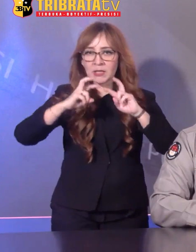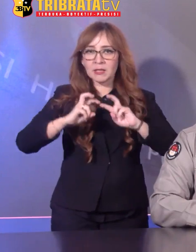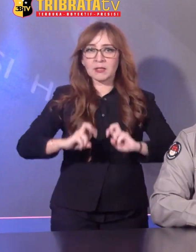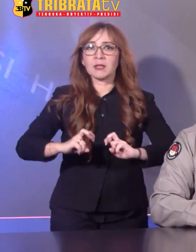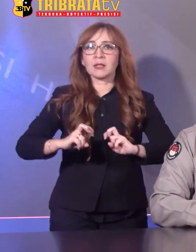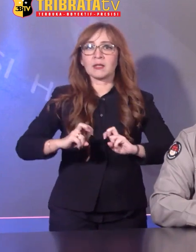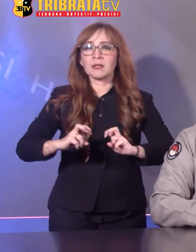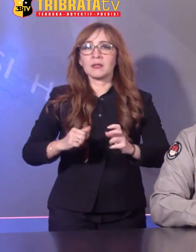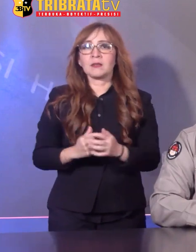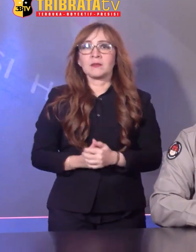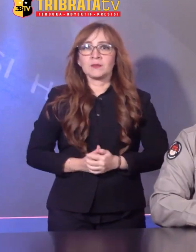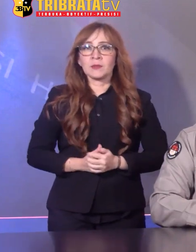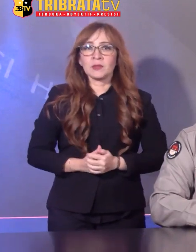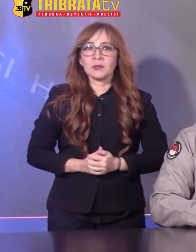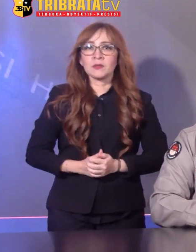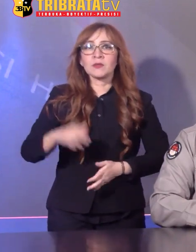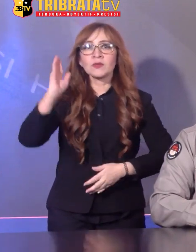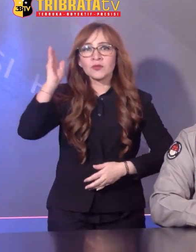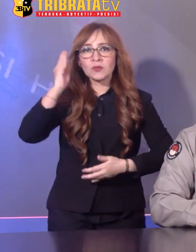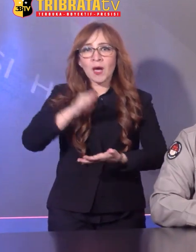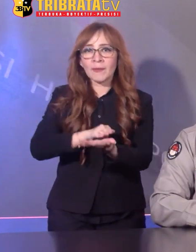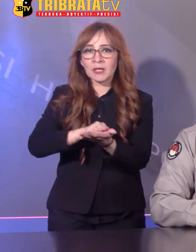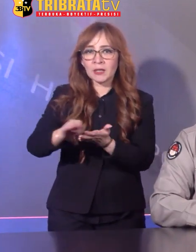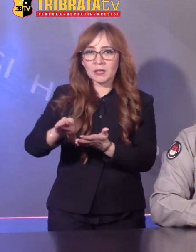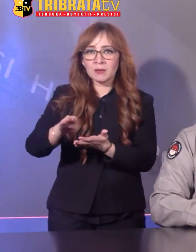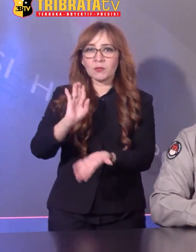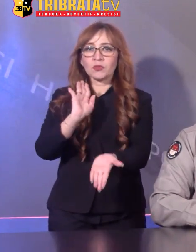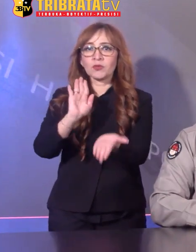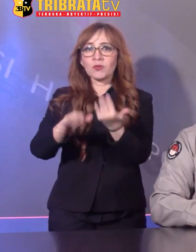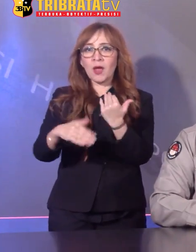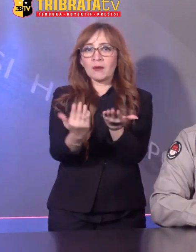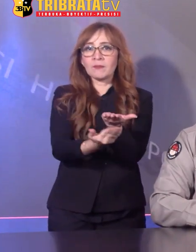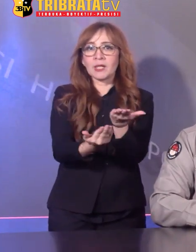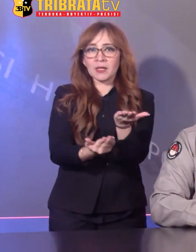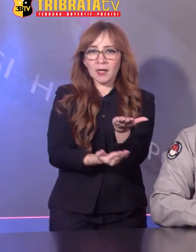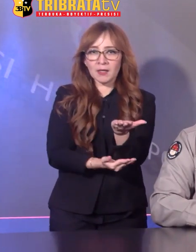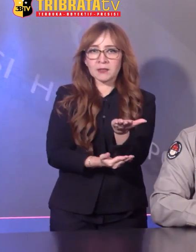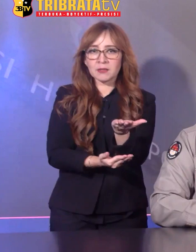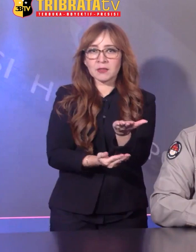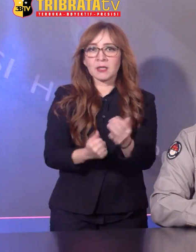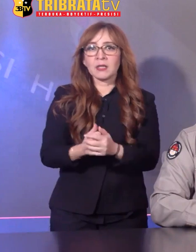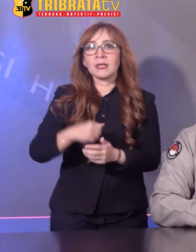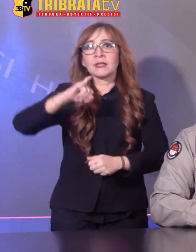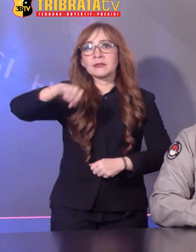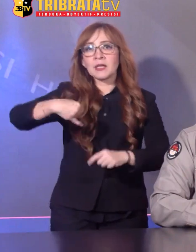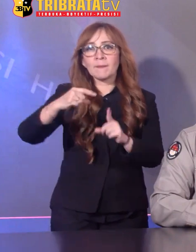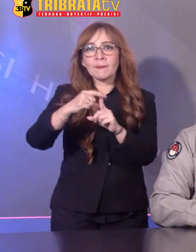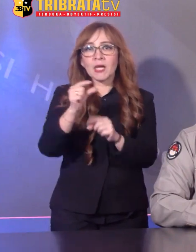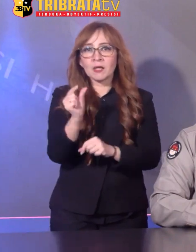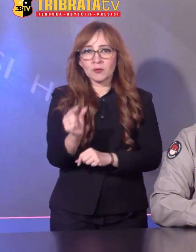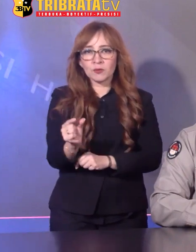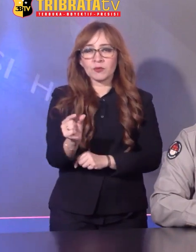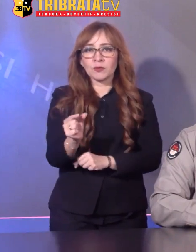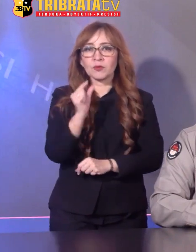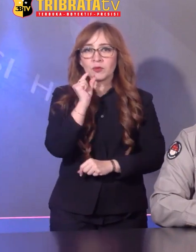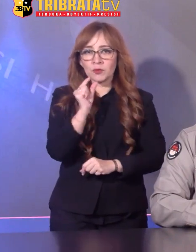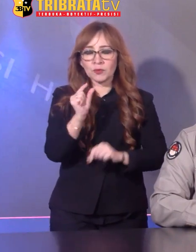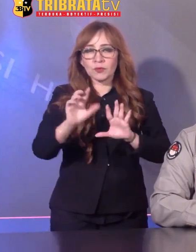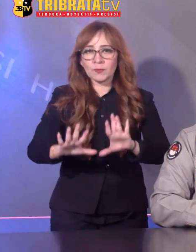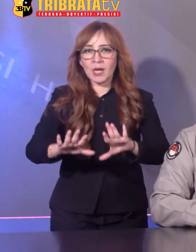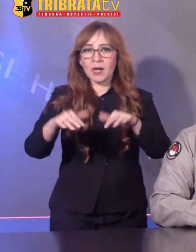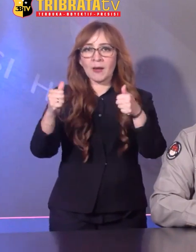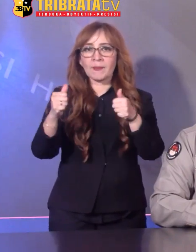Tindak Pidana Umum Baris Kempolri Telah mengirim kembali berkas perkara ke Jaksa Penuntut Umum Setelah